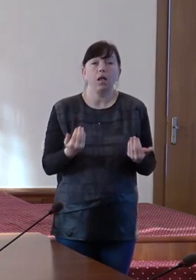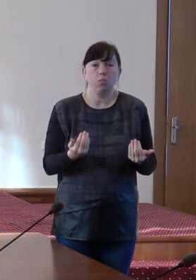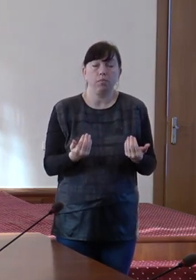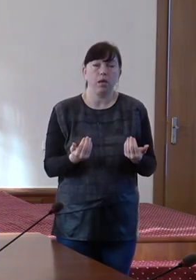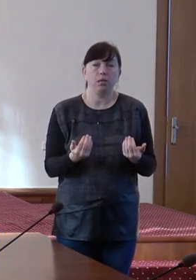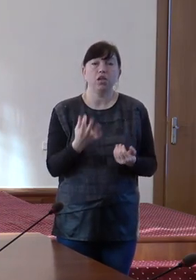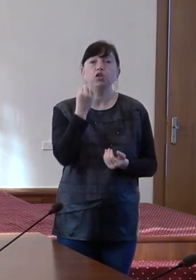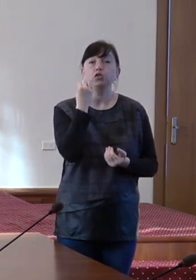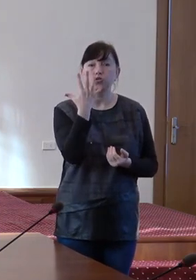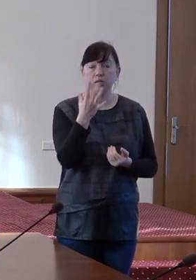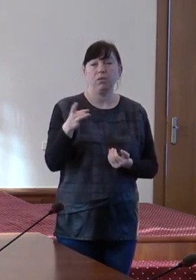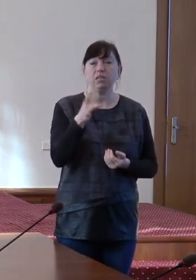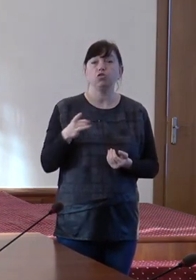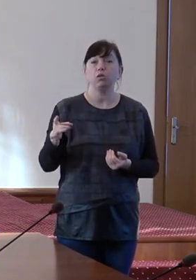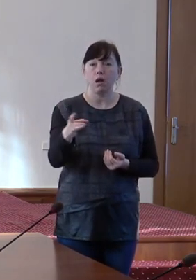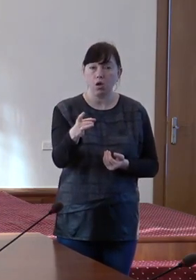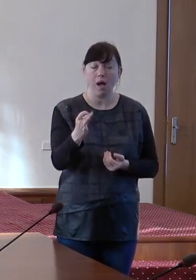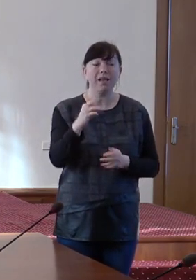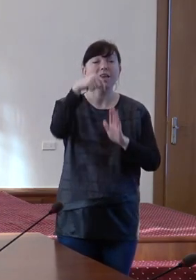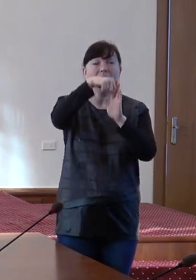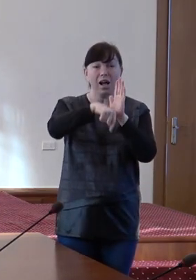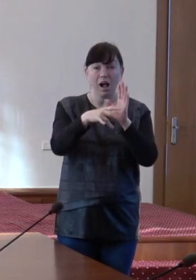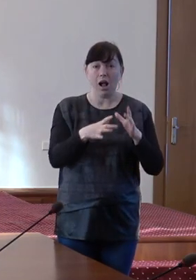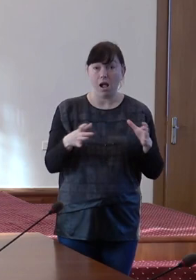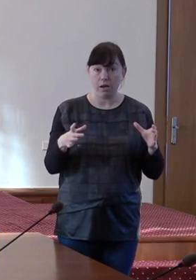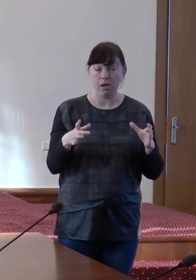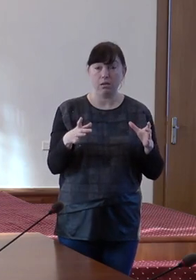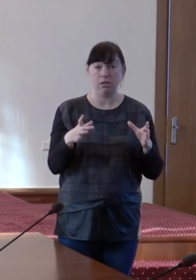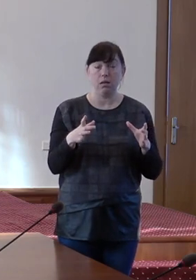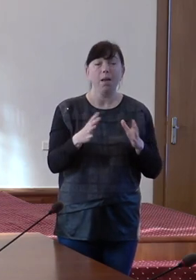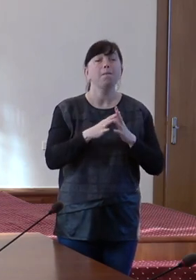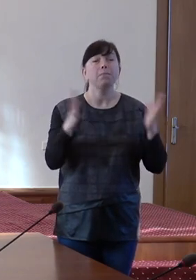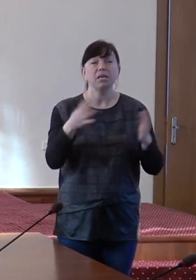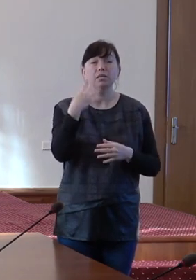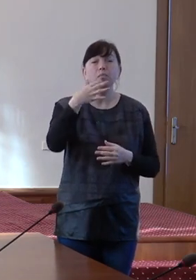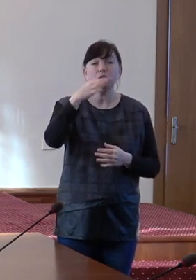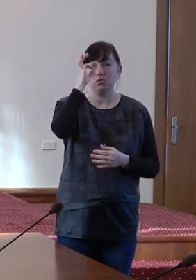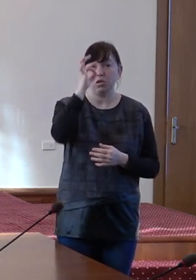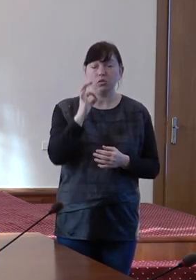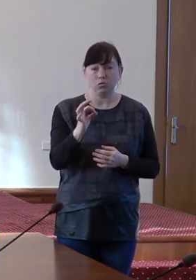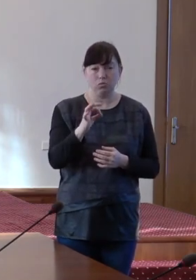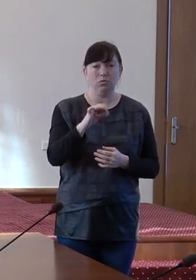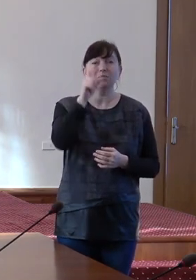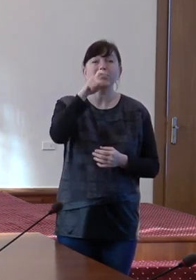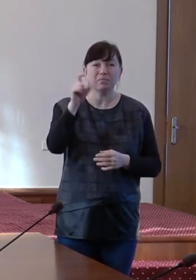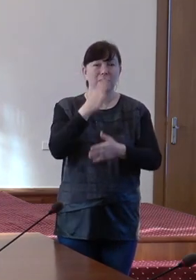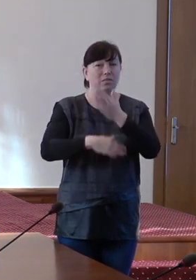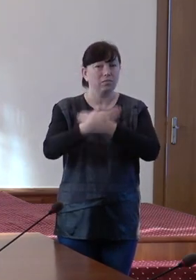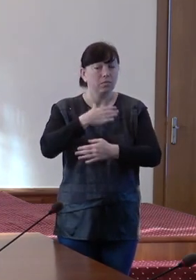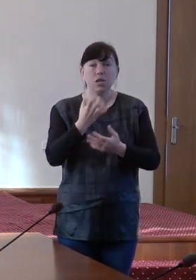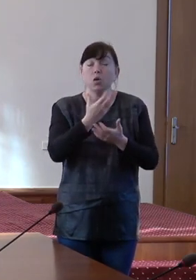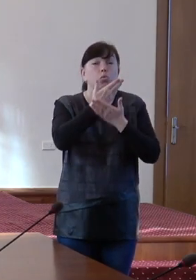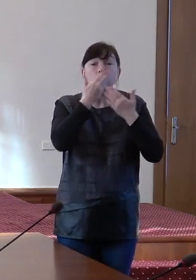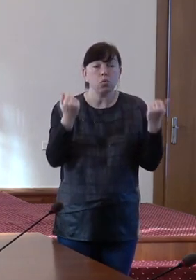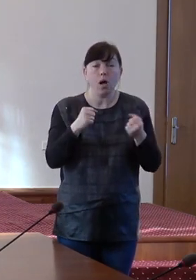15 raioane în care peste 40% din persoanele cu țăpilități încă nu